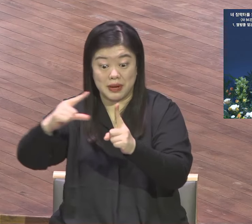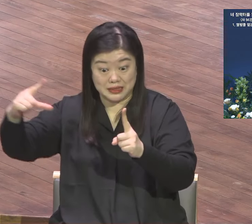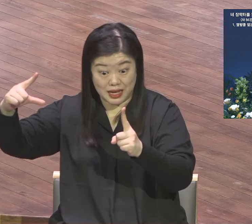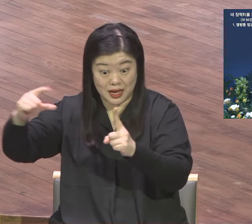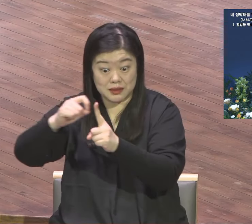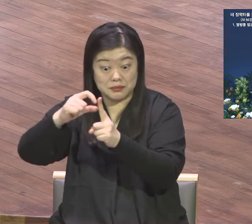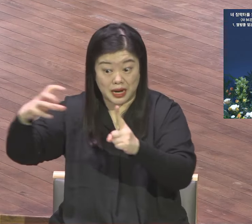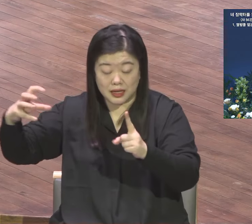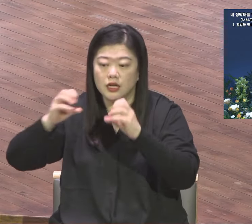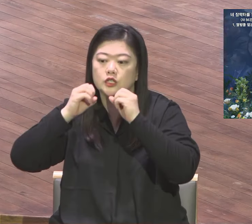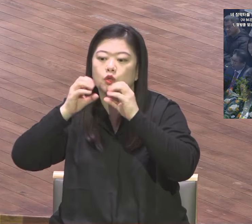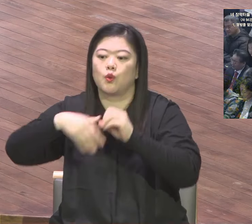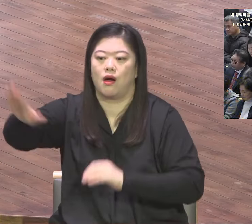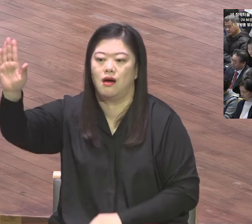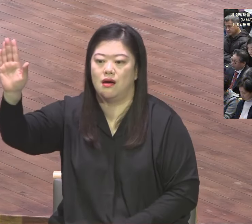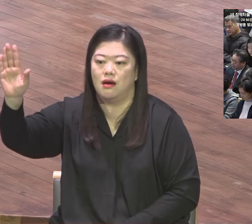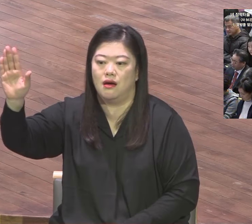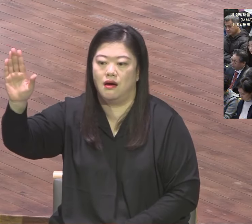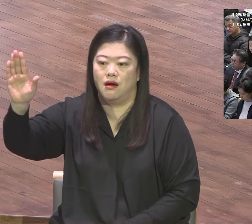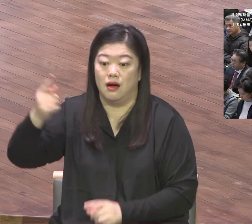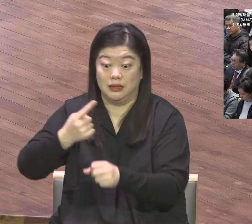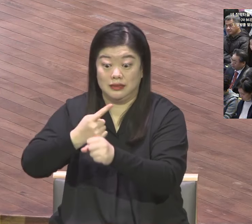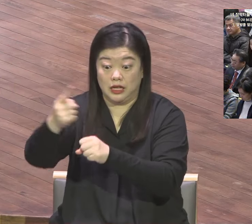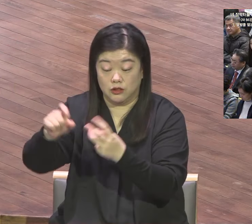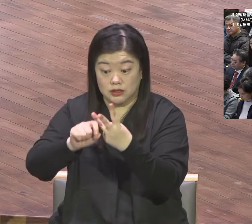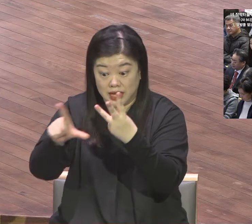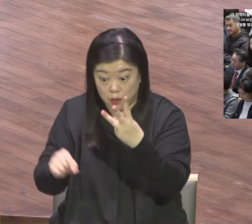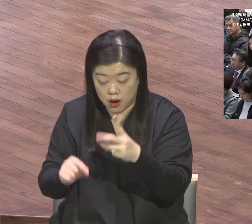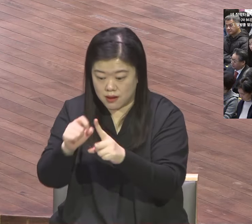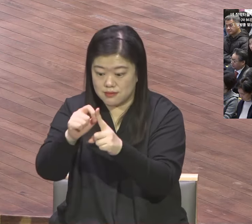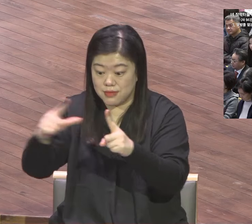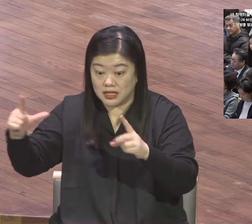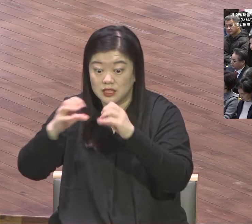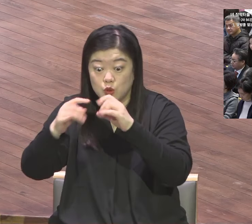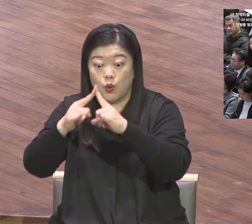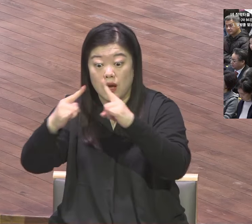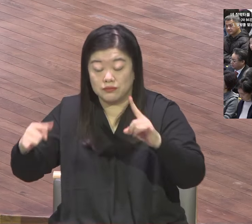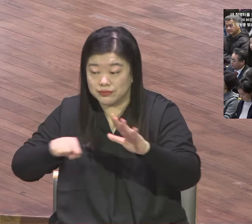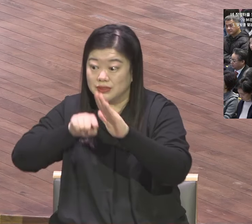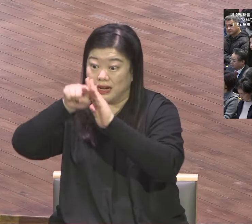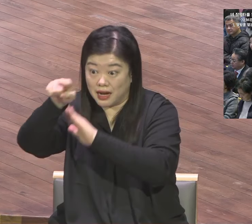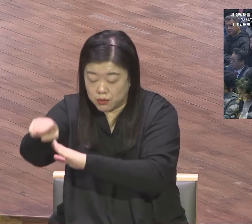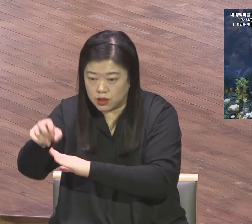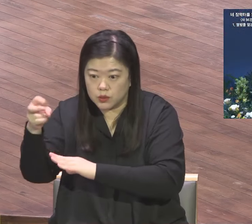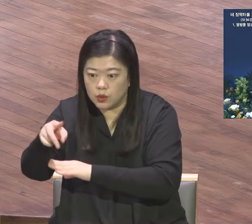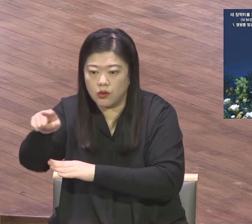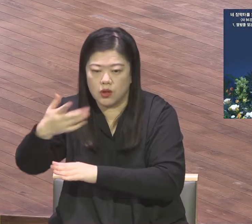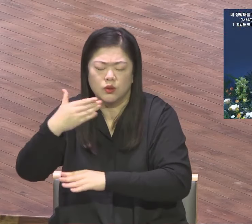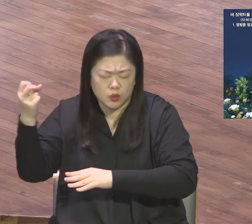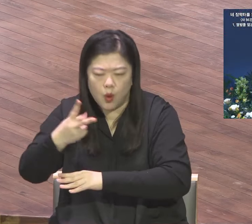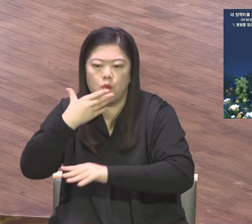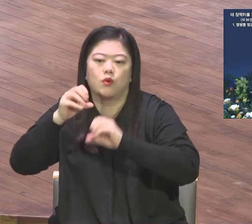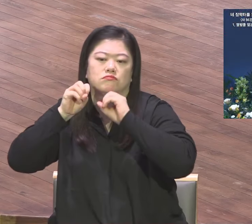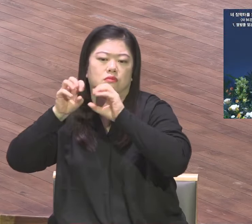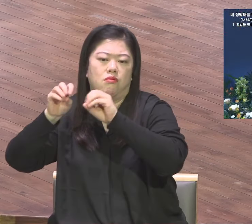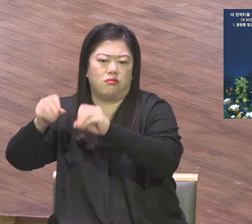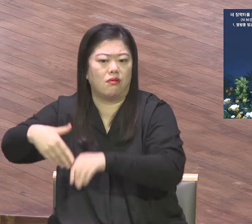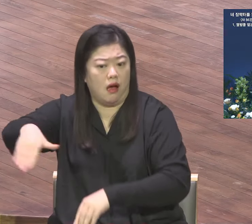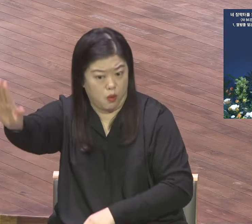넓히는 사역이다. 이렇게 사역의 장막 틀을 넓히기 위해서 올해 대교구 위원회가 새롭게